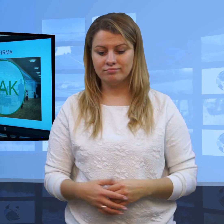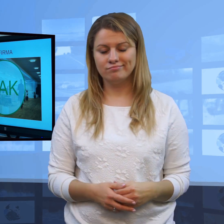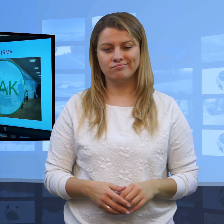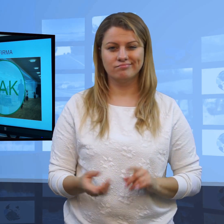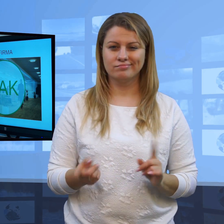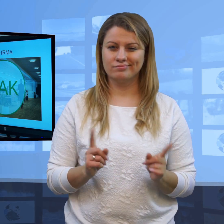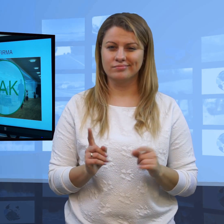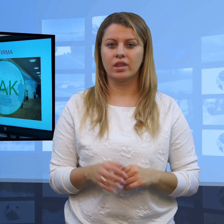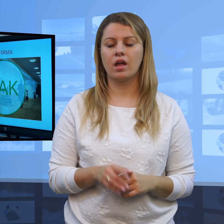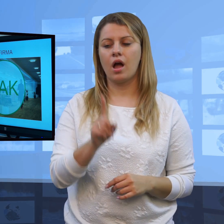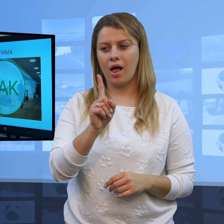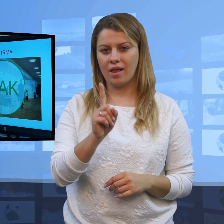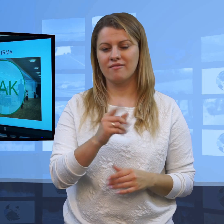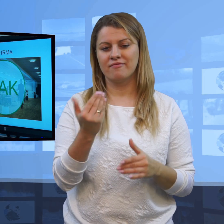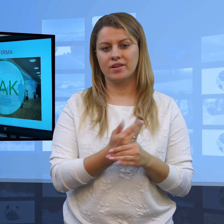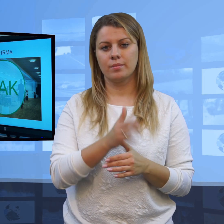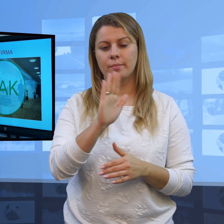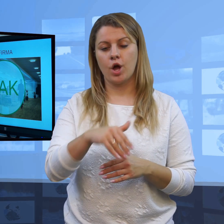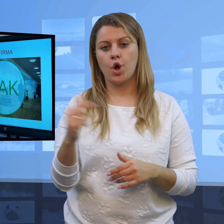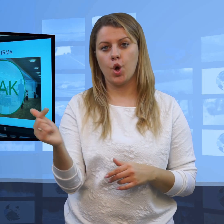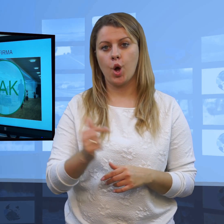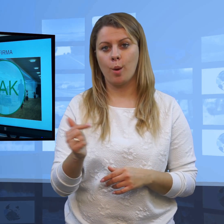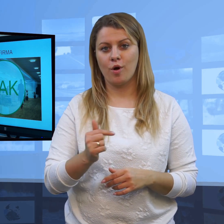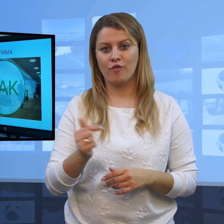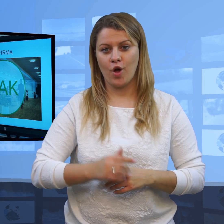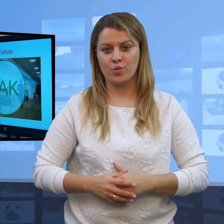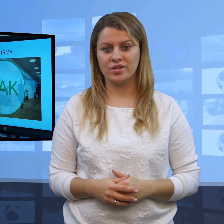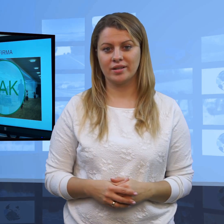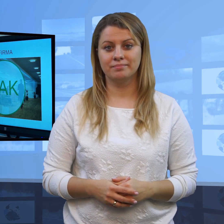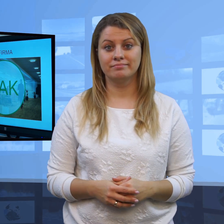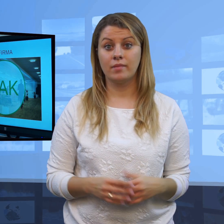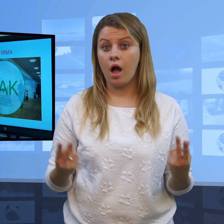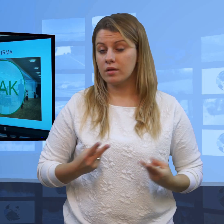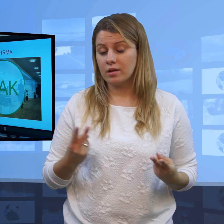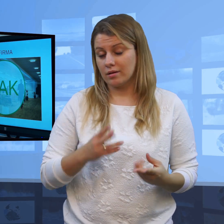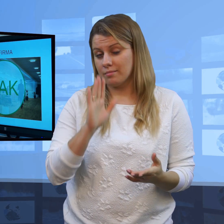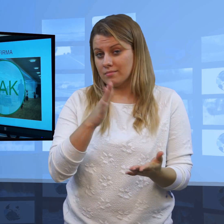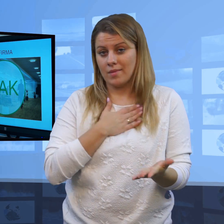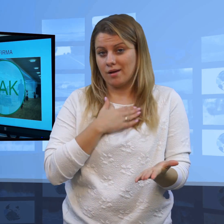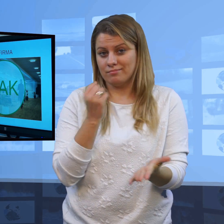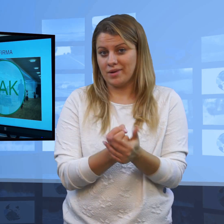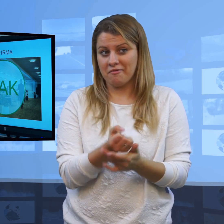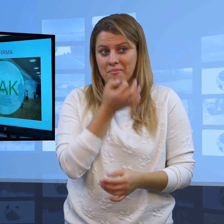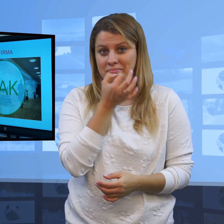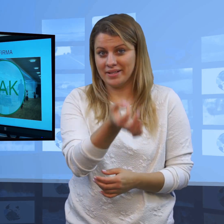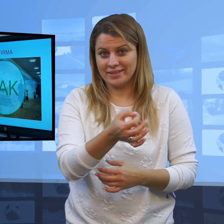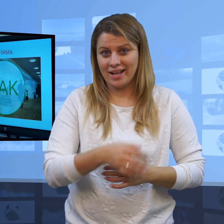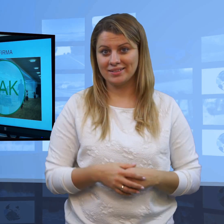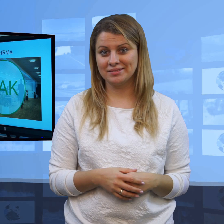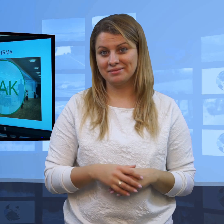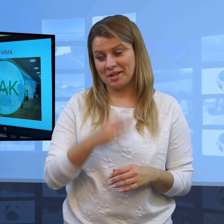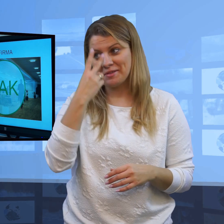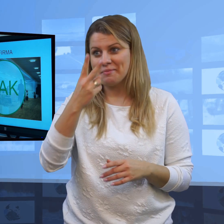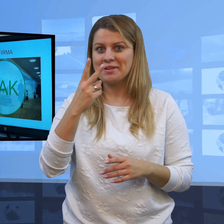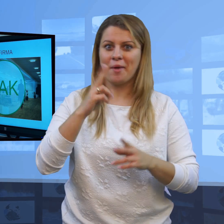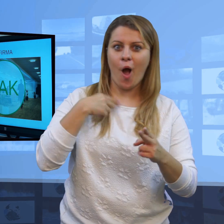dzielą się informacjami, ale każda ma taki obowiązek. A dziennikarz ma prawo z tego